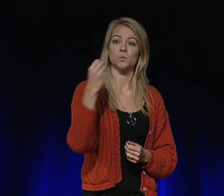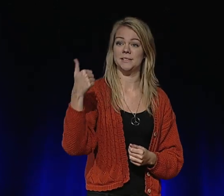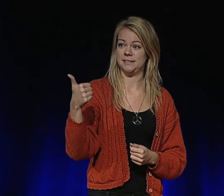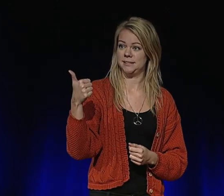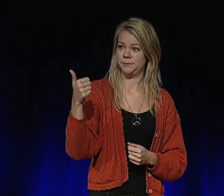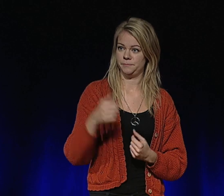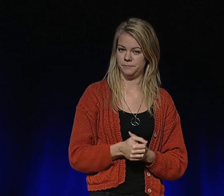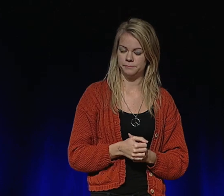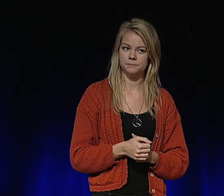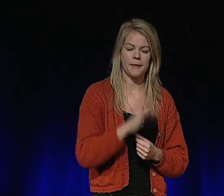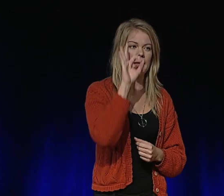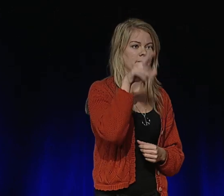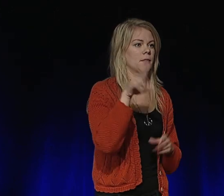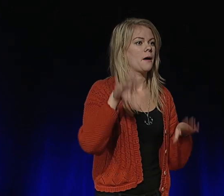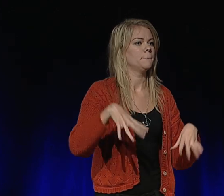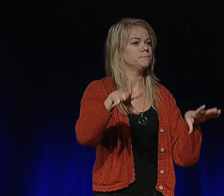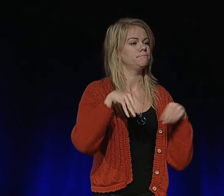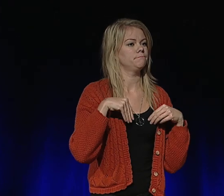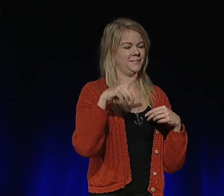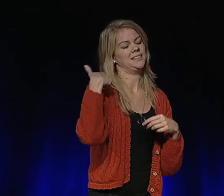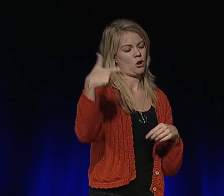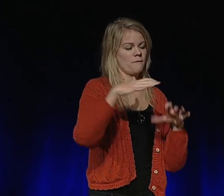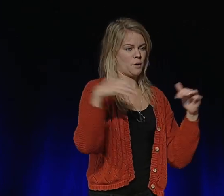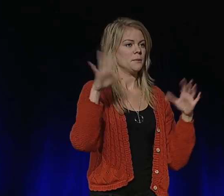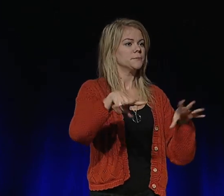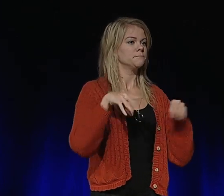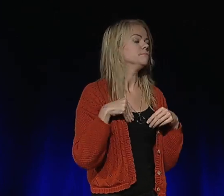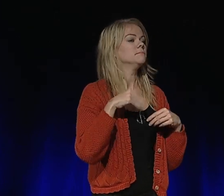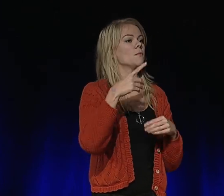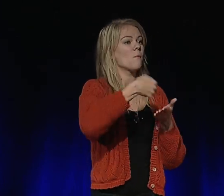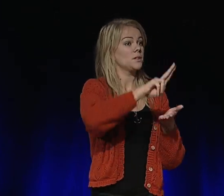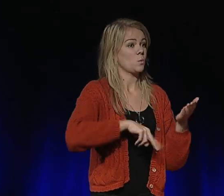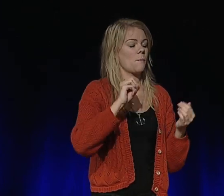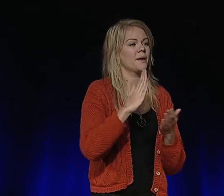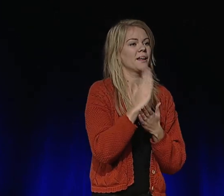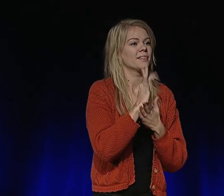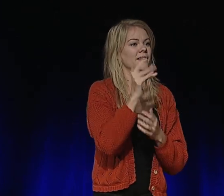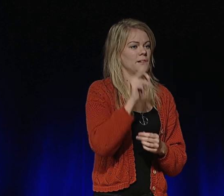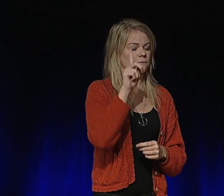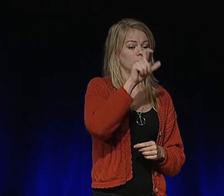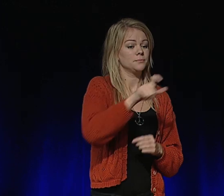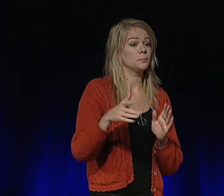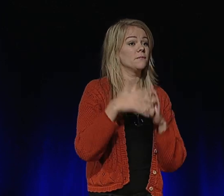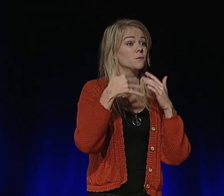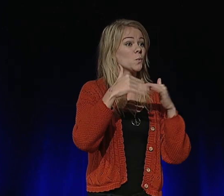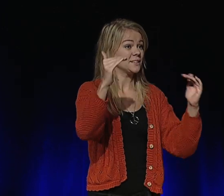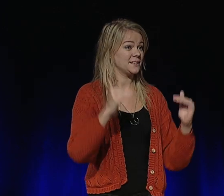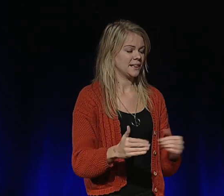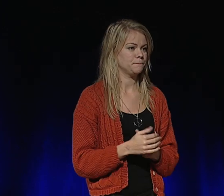2006 antog FNs generalförsamling konventionen om rättigheter för personer med funktionsnedsättning.